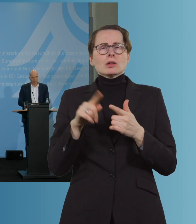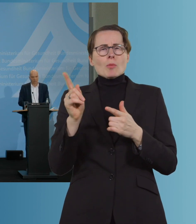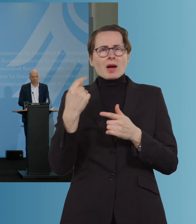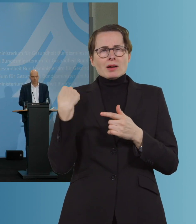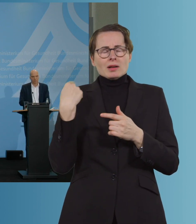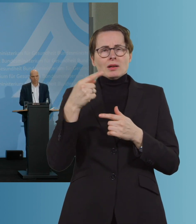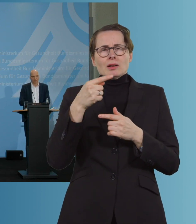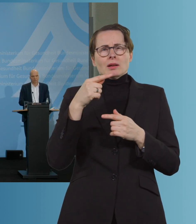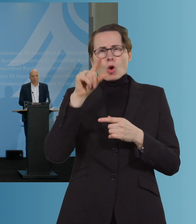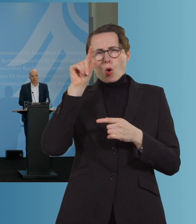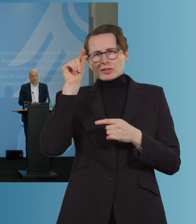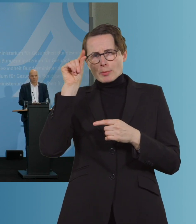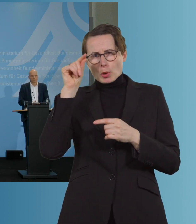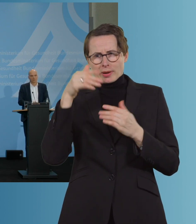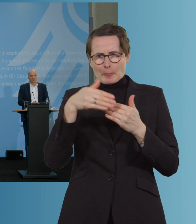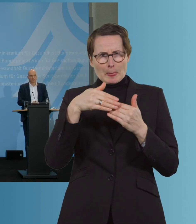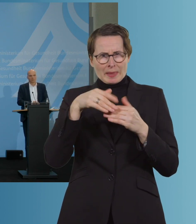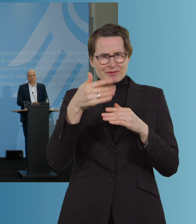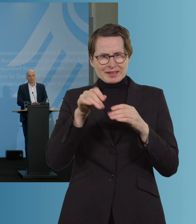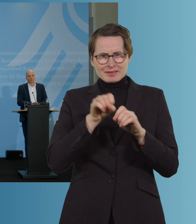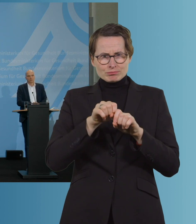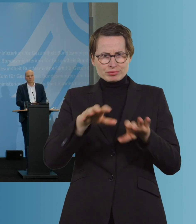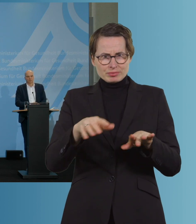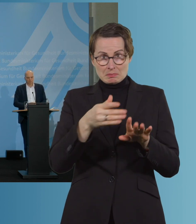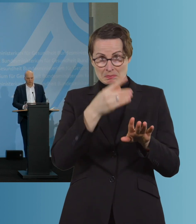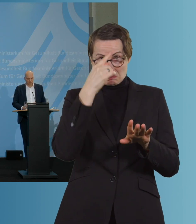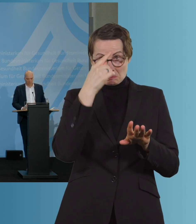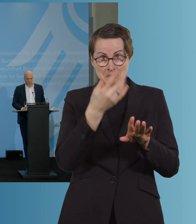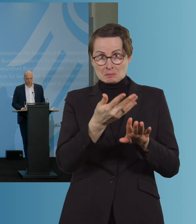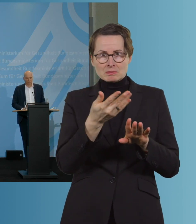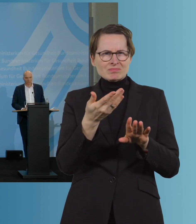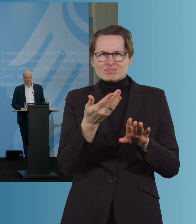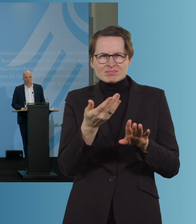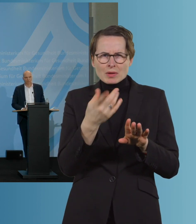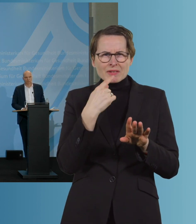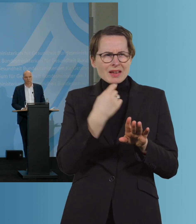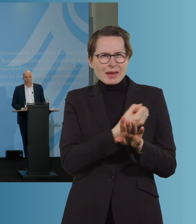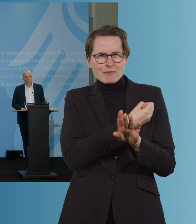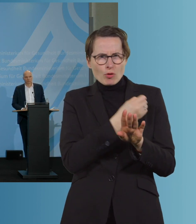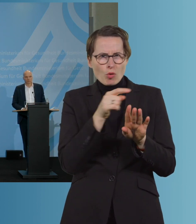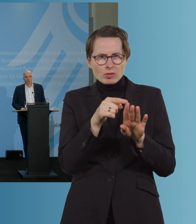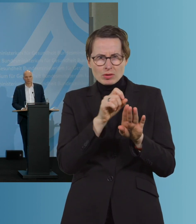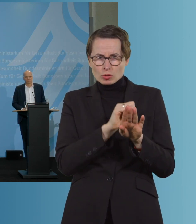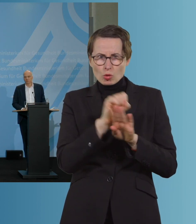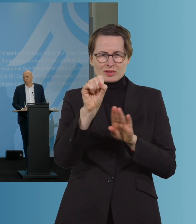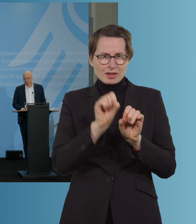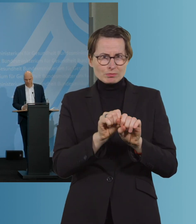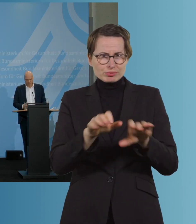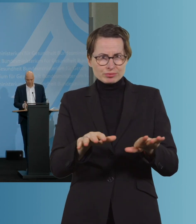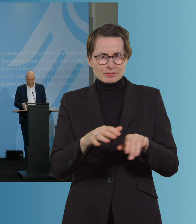von Osnabrück. Ich weiß nicht, ob Sie dazu schon Erkenntnisse haben. Da ist ja offenbar nach der Impfung nochmal ein Ausbruch gewesen. Also zuerst einmal